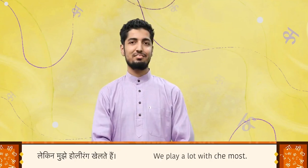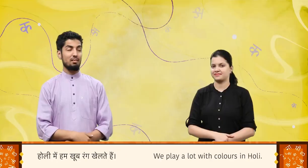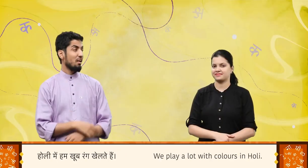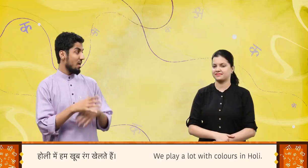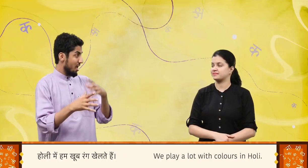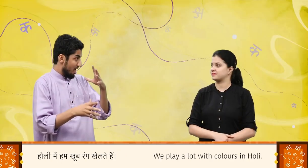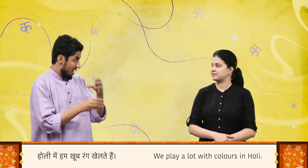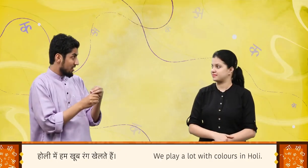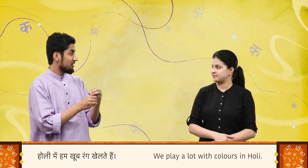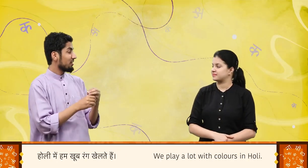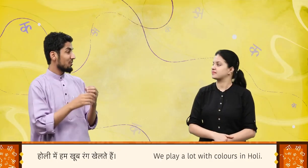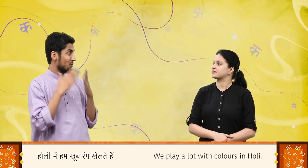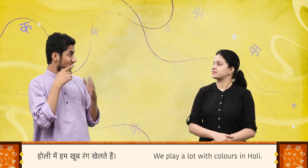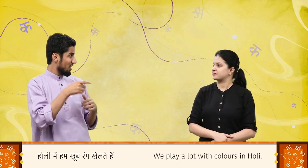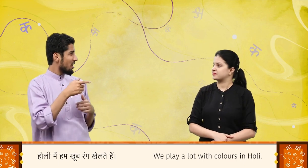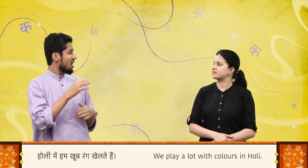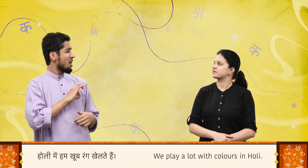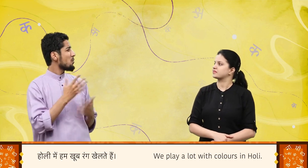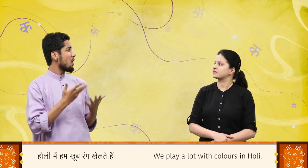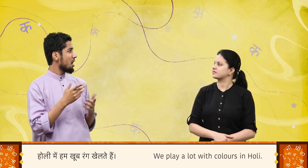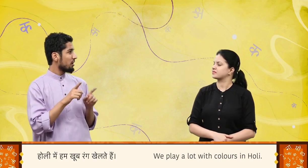होली में हम खूब रंग खेलते हैं